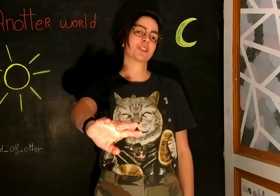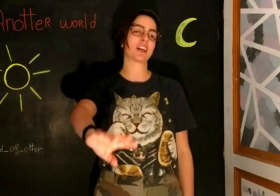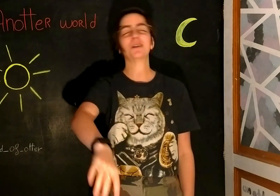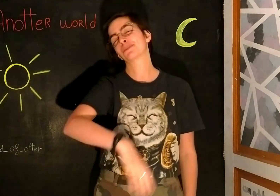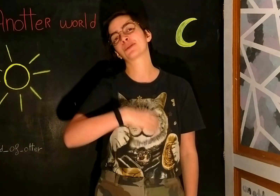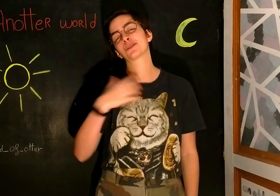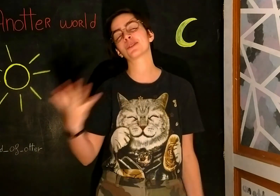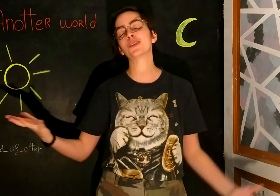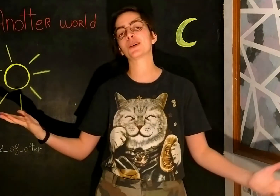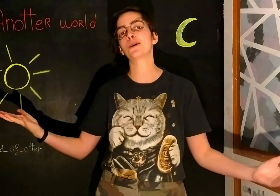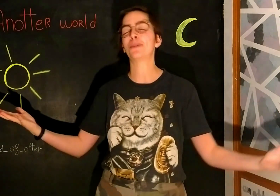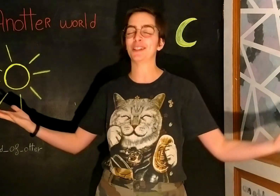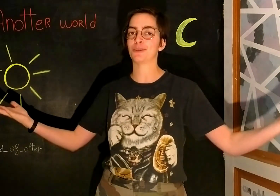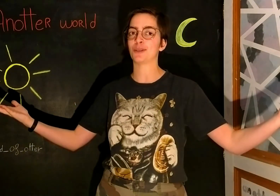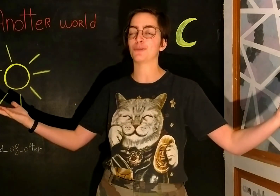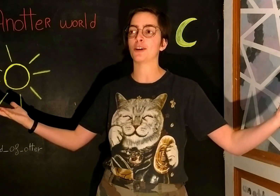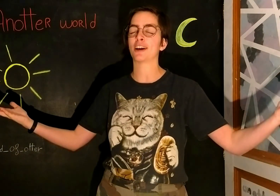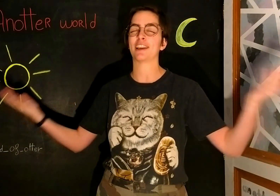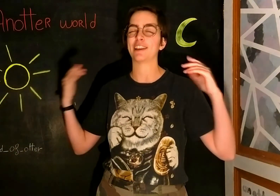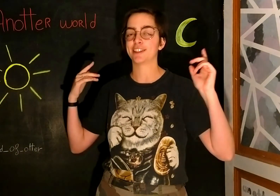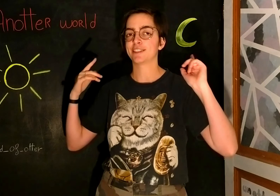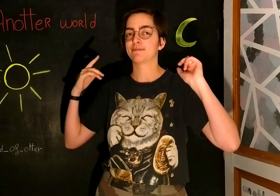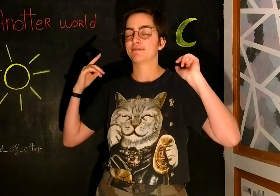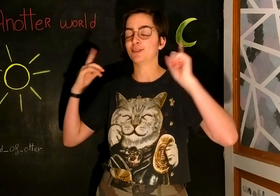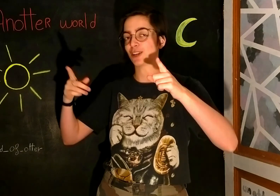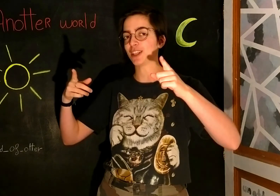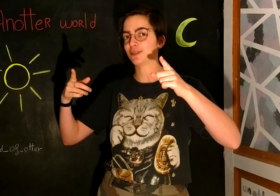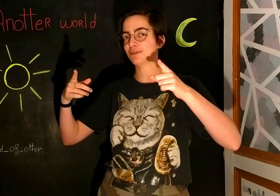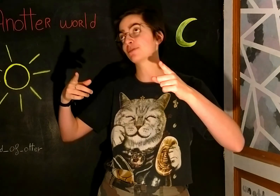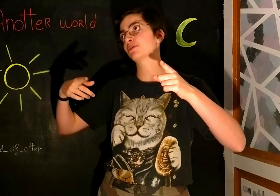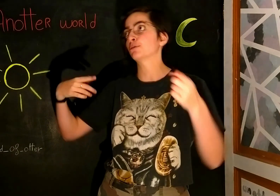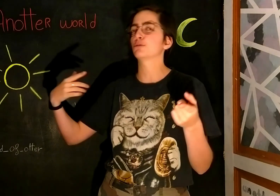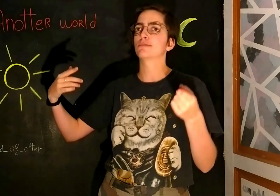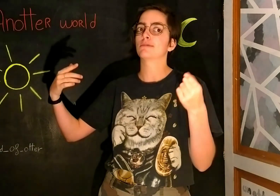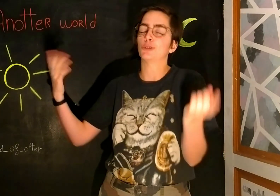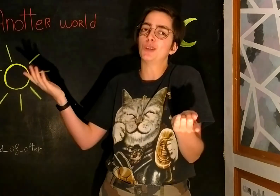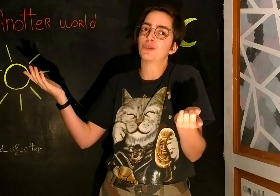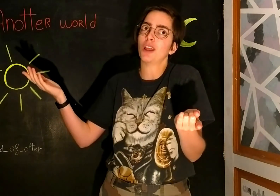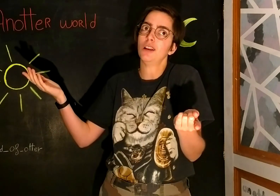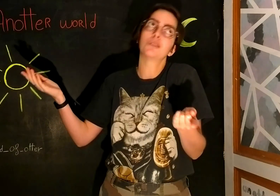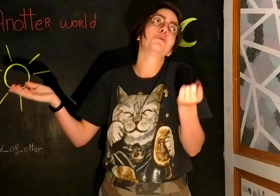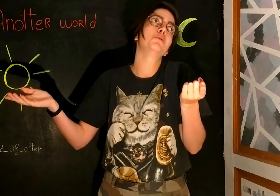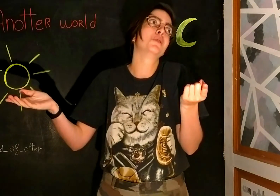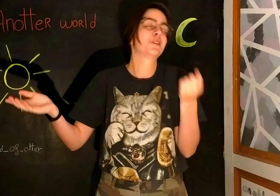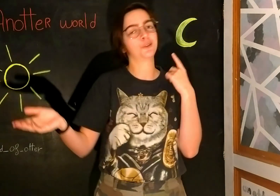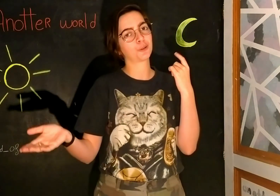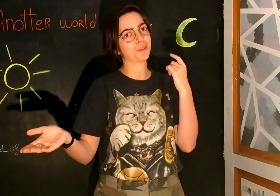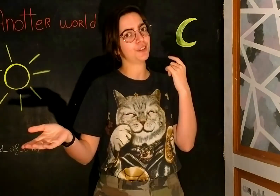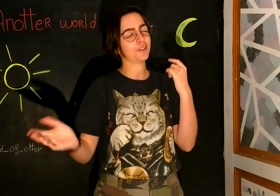prochain pour une autre vidéo pleine de bonne humeur et de réflexion ou de bullet journal ou de compétence